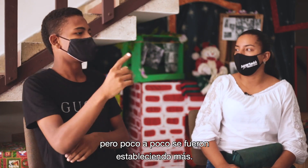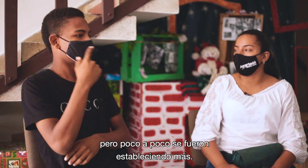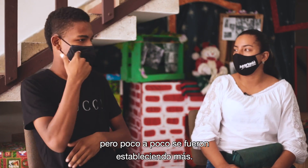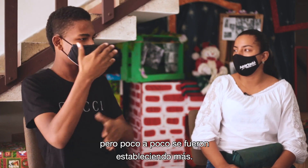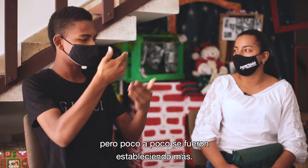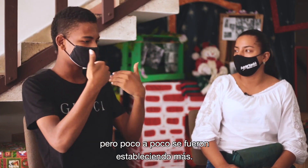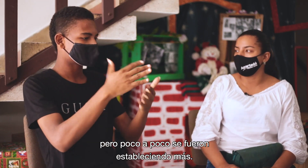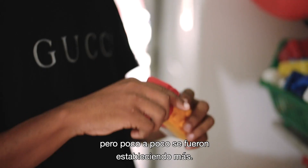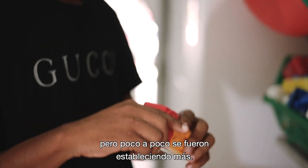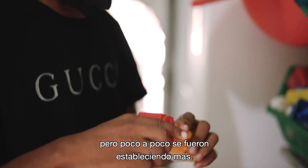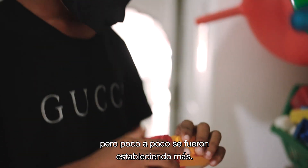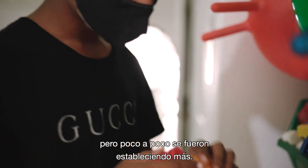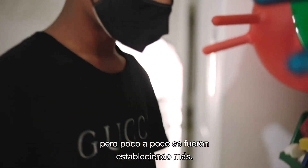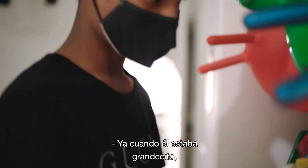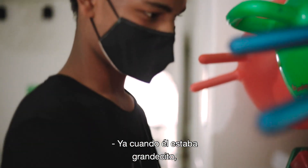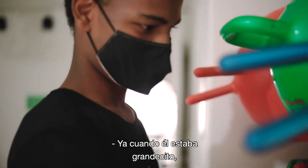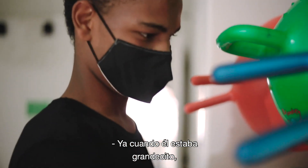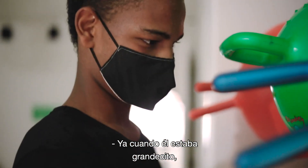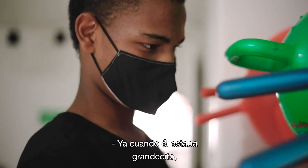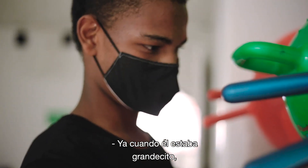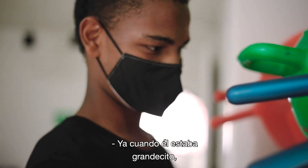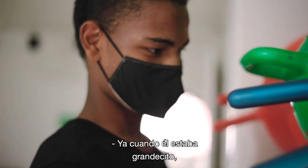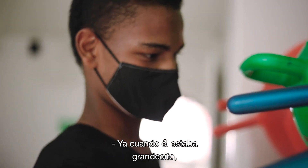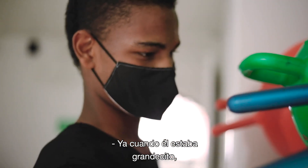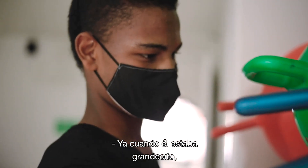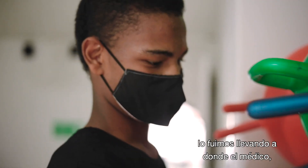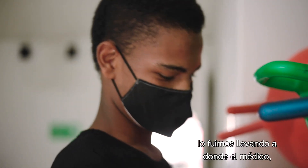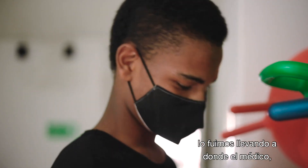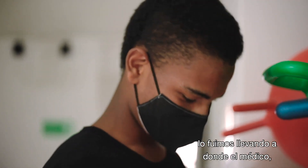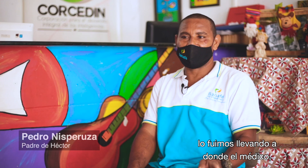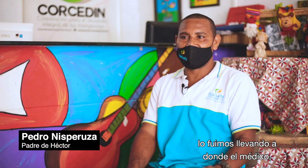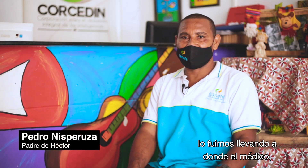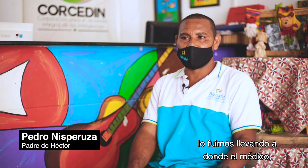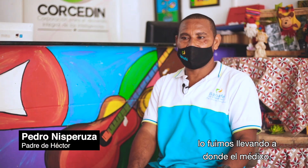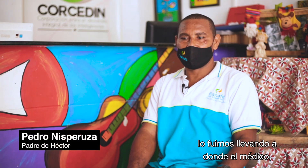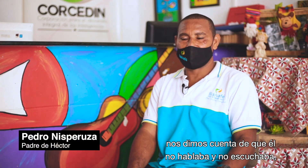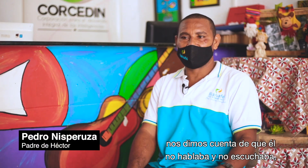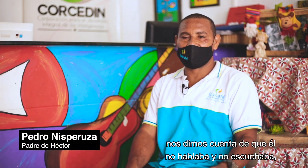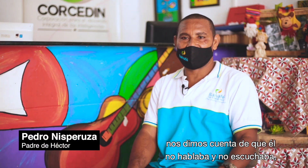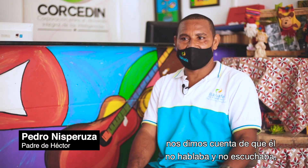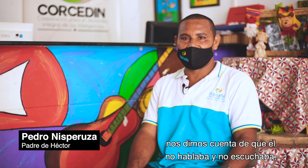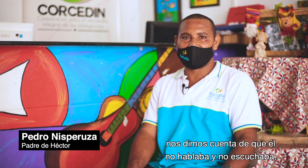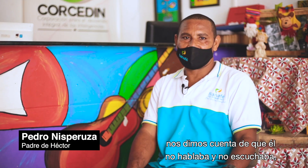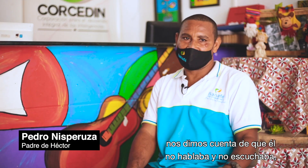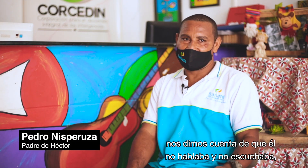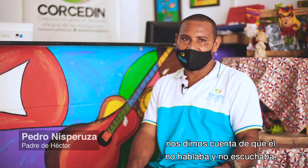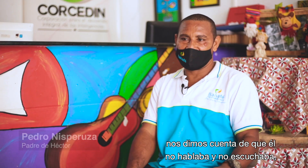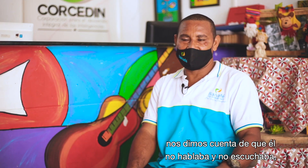fueron estableciendo más. Ya cuando él estaba grandecito, lo estuvimos llevando en el médico. Nos dimos cuenta de que él ya